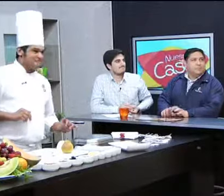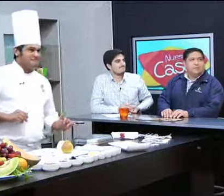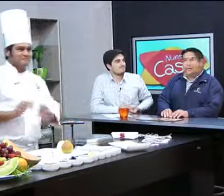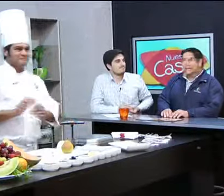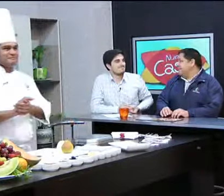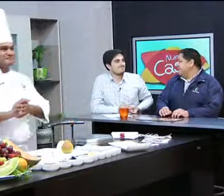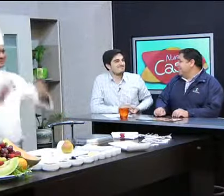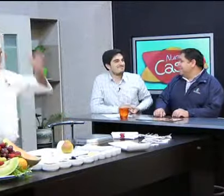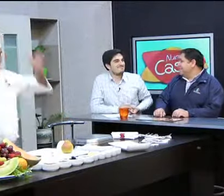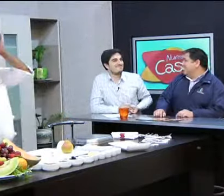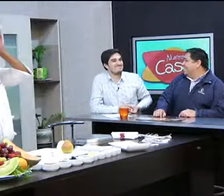desordenados del casino.